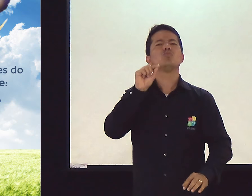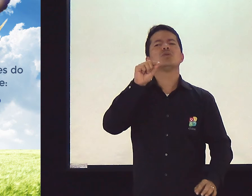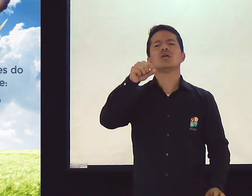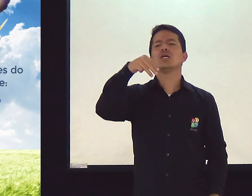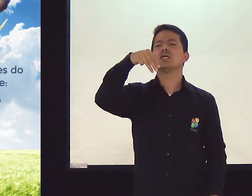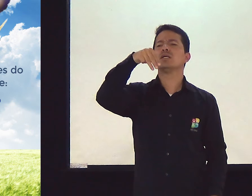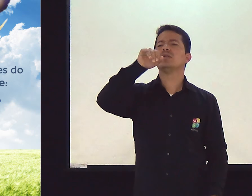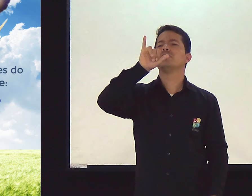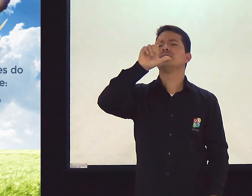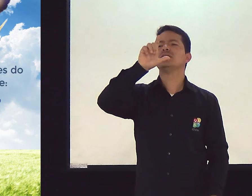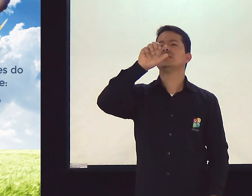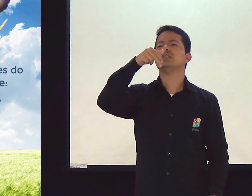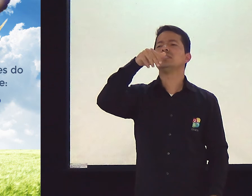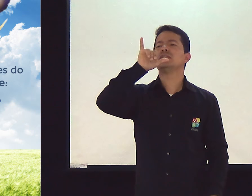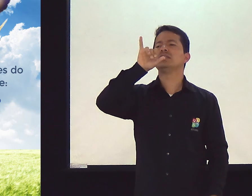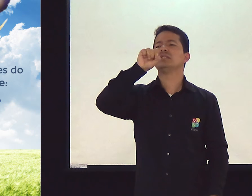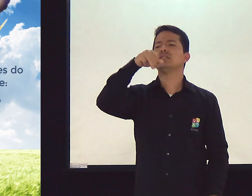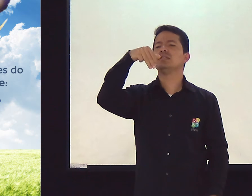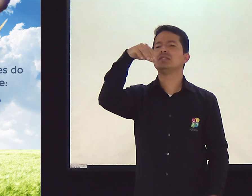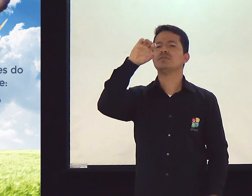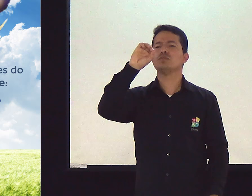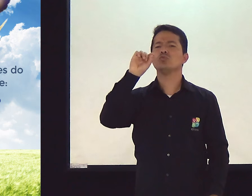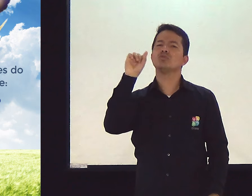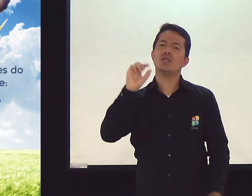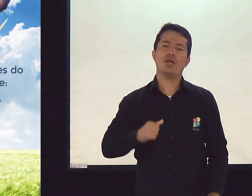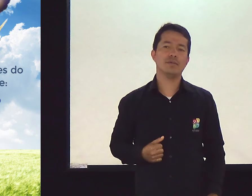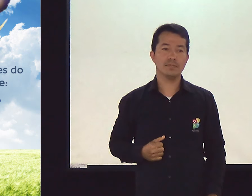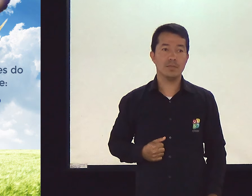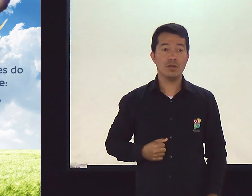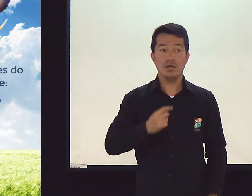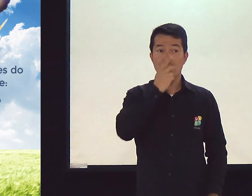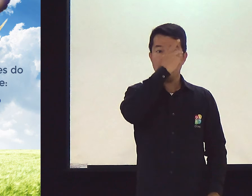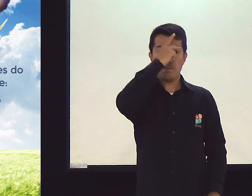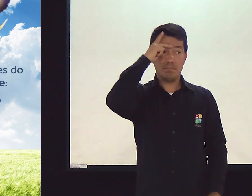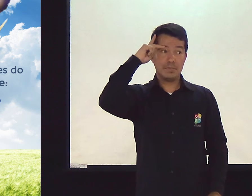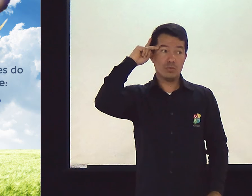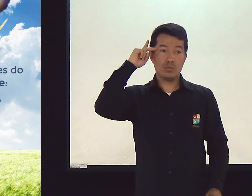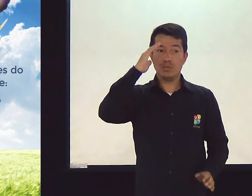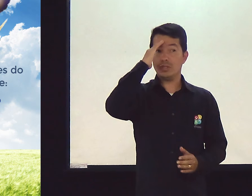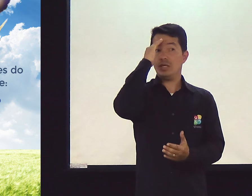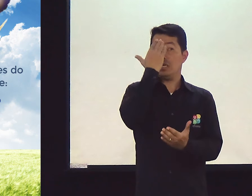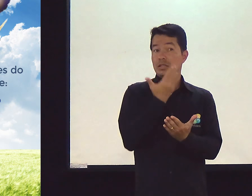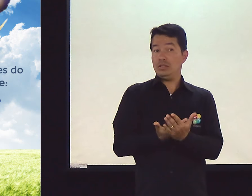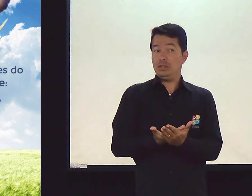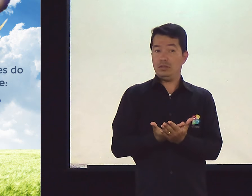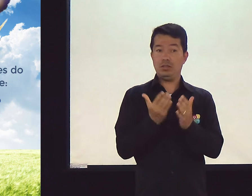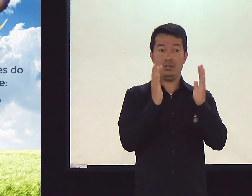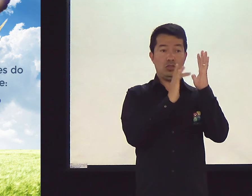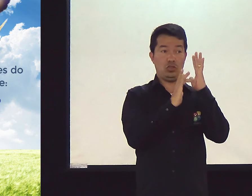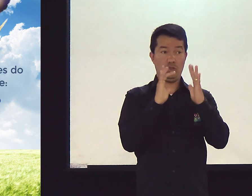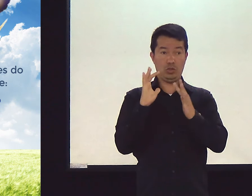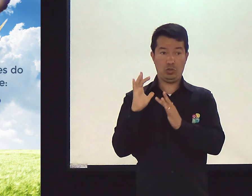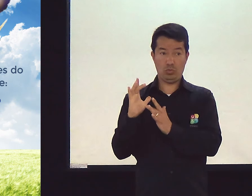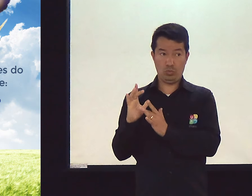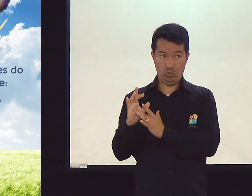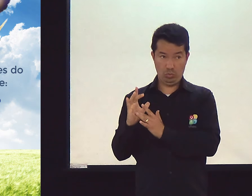O que é isso? Milenismo. Como assim? O que é isso? É quando as pessoas acreditam